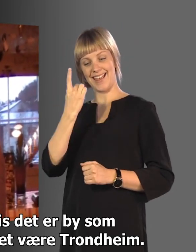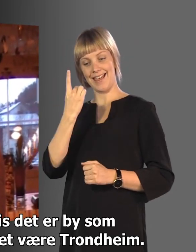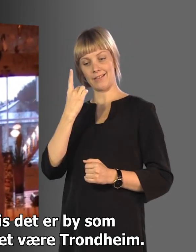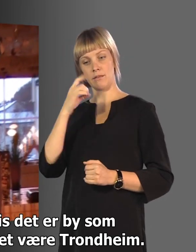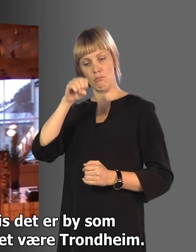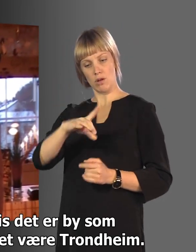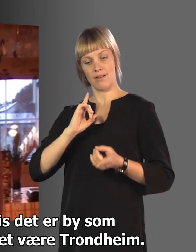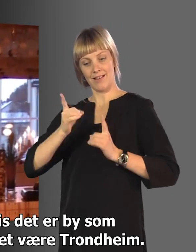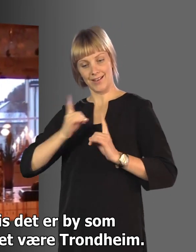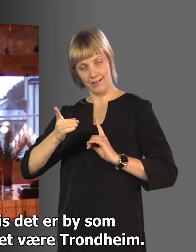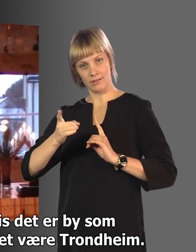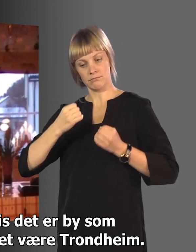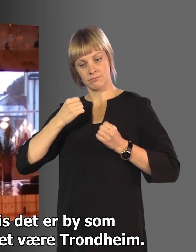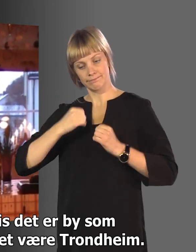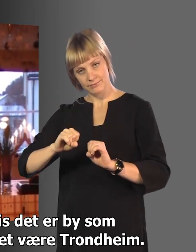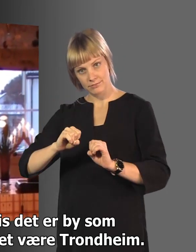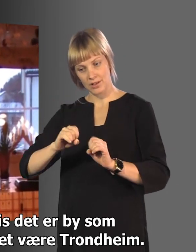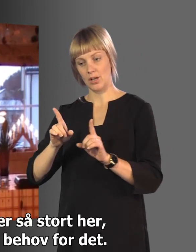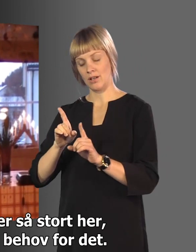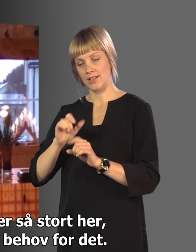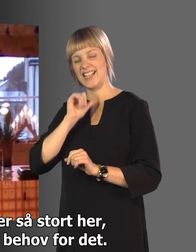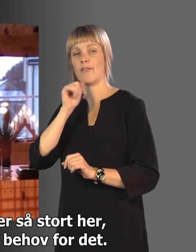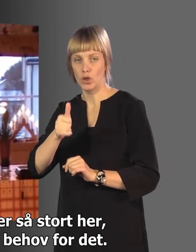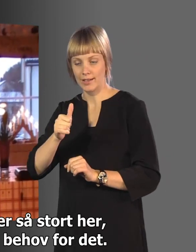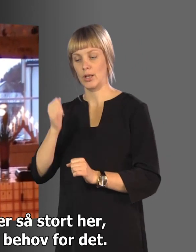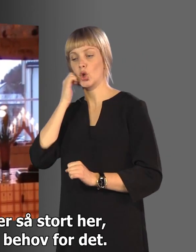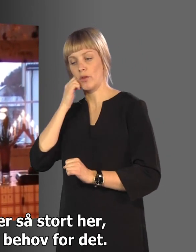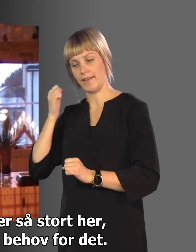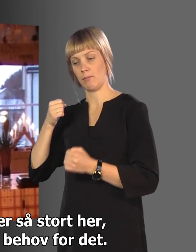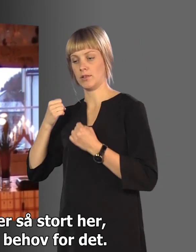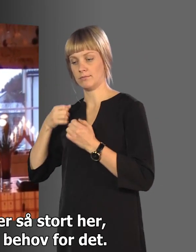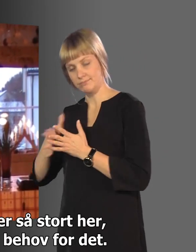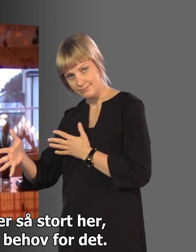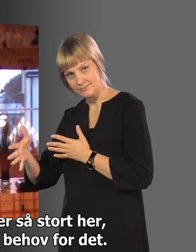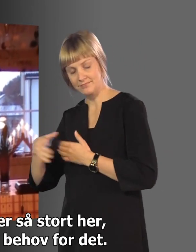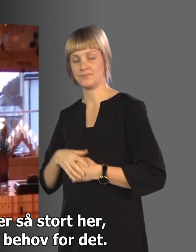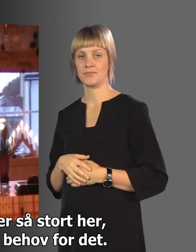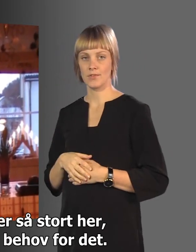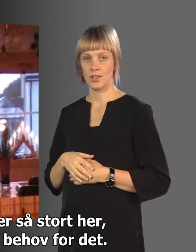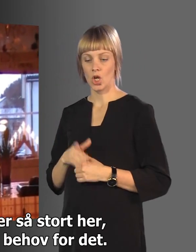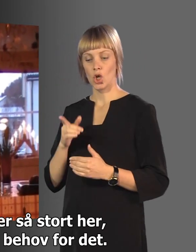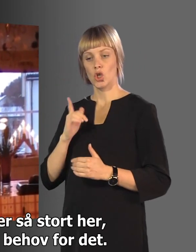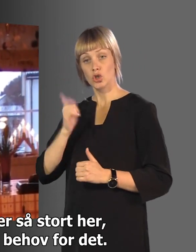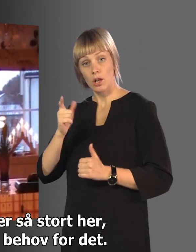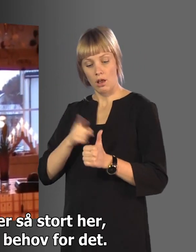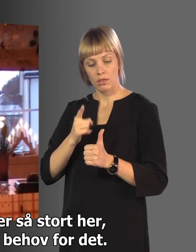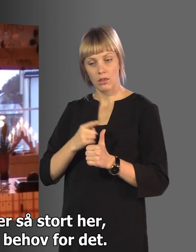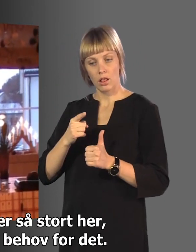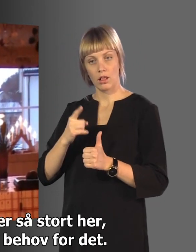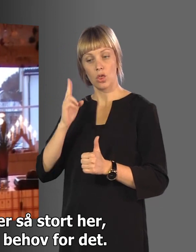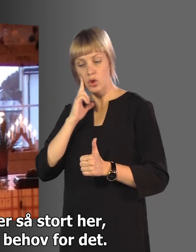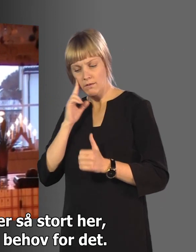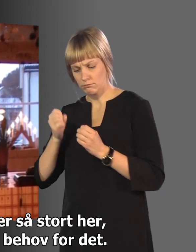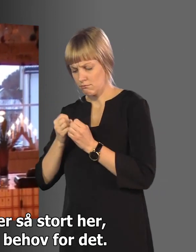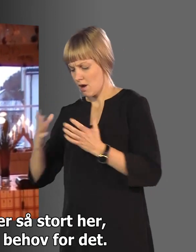hvis det er noen by som skal gjøre det, så bør det være Trondheim. Fordi at antallet døve er så stort her